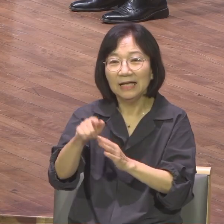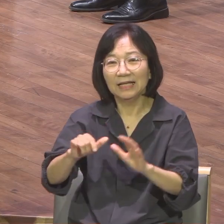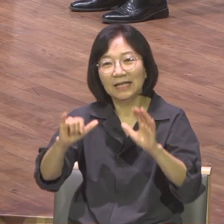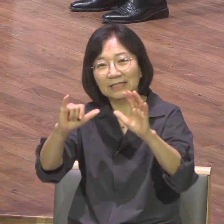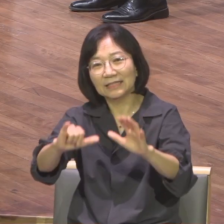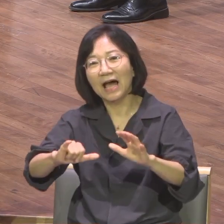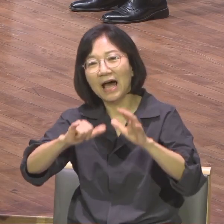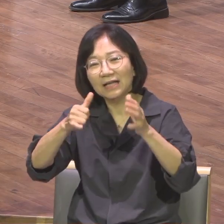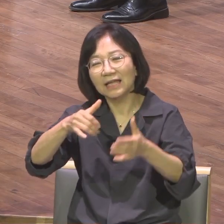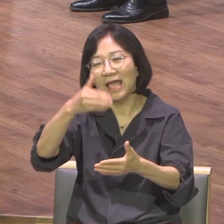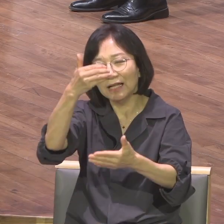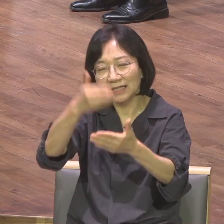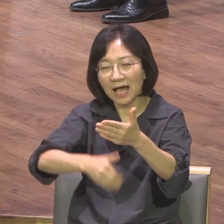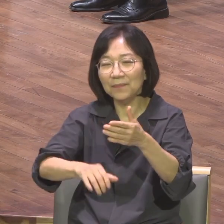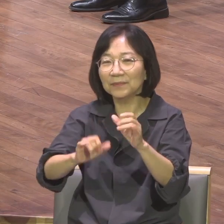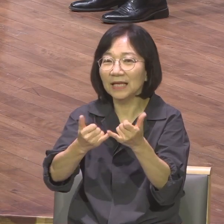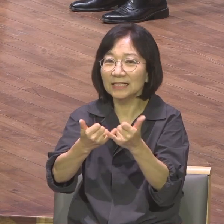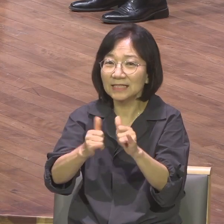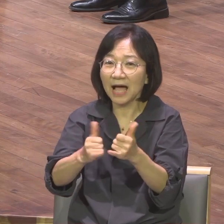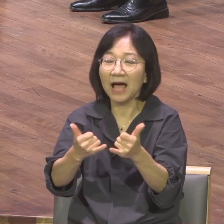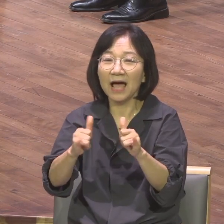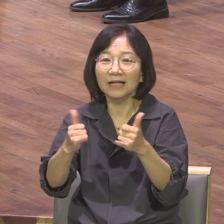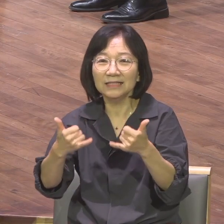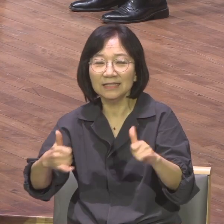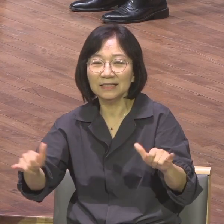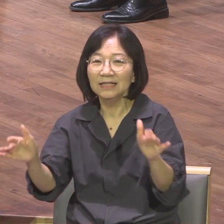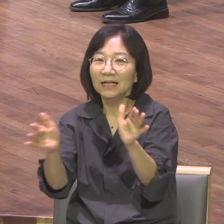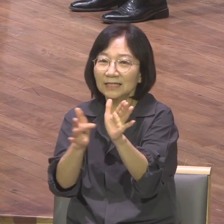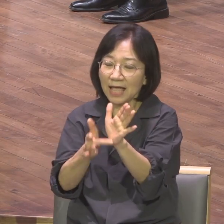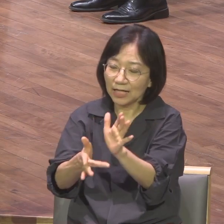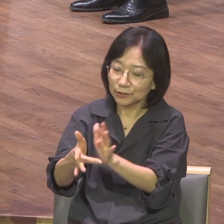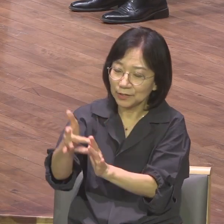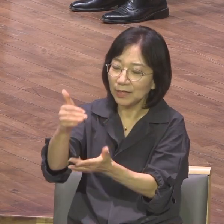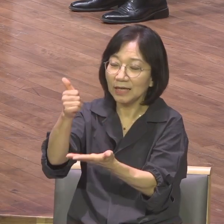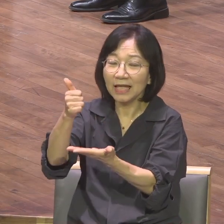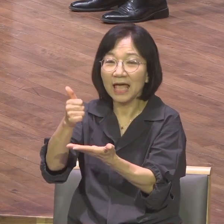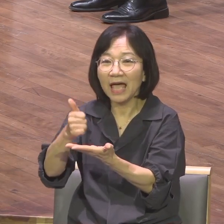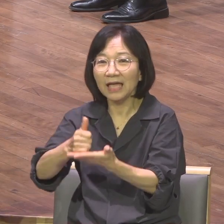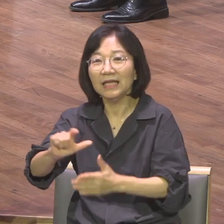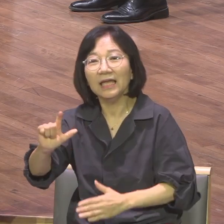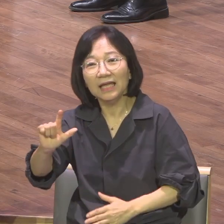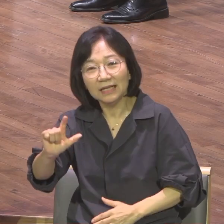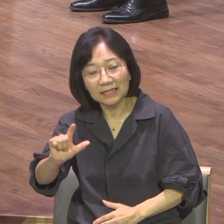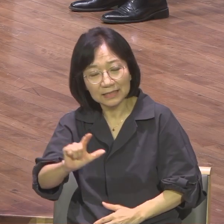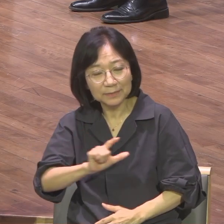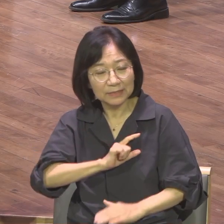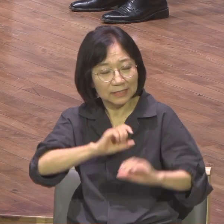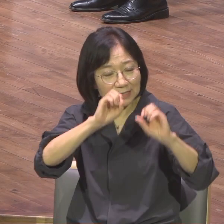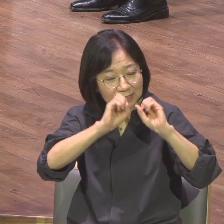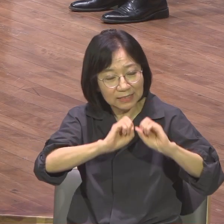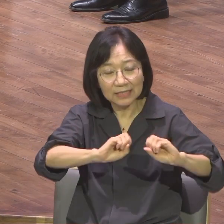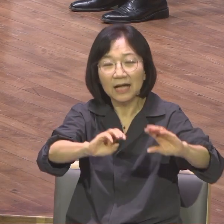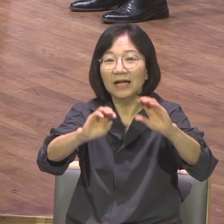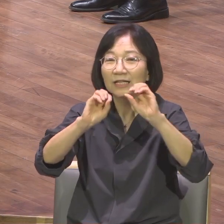이 땅에 담긴 자들 예수의 이름을